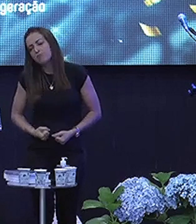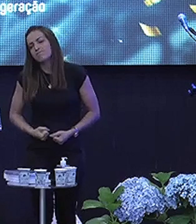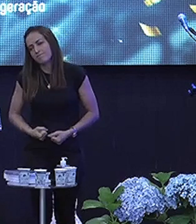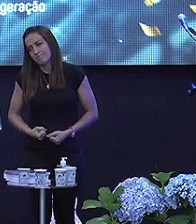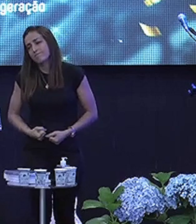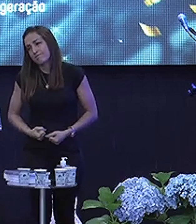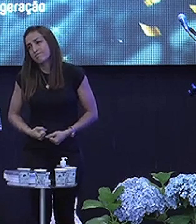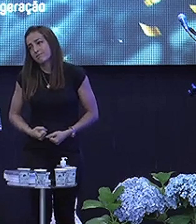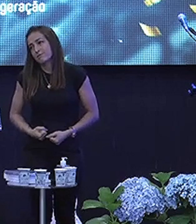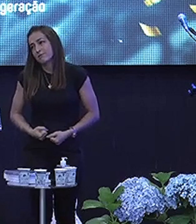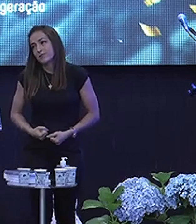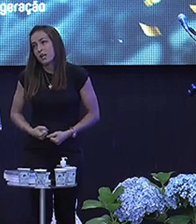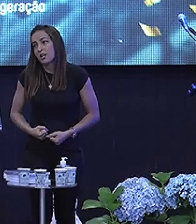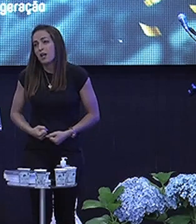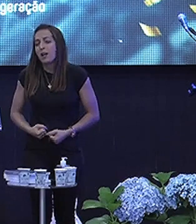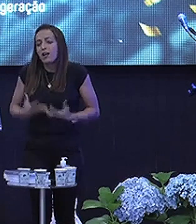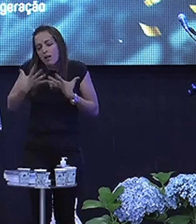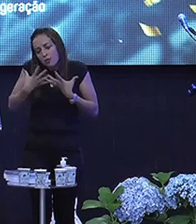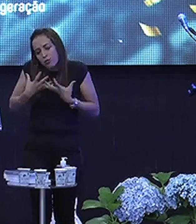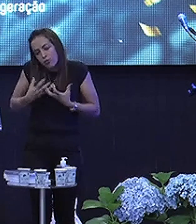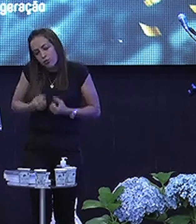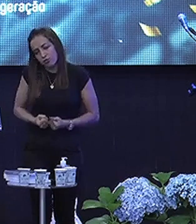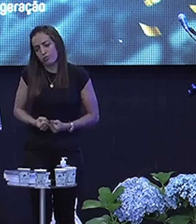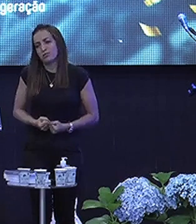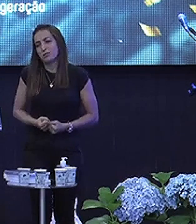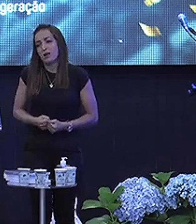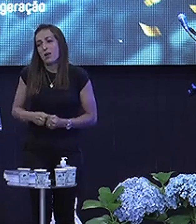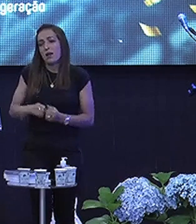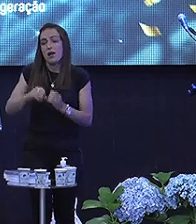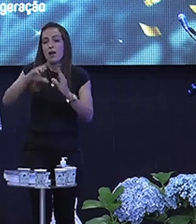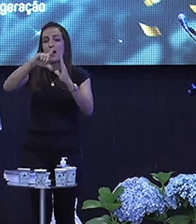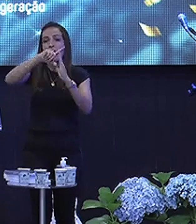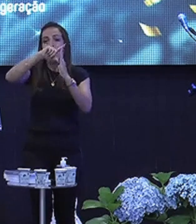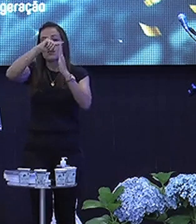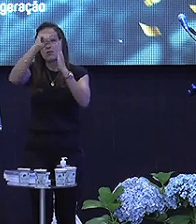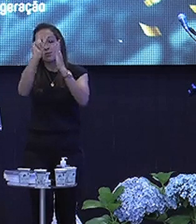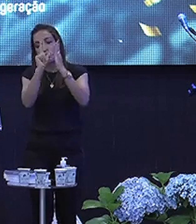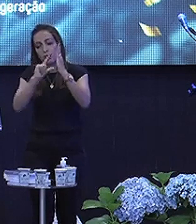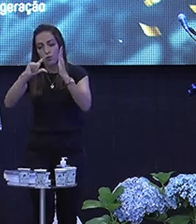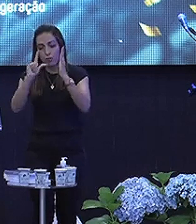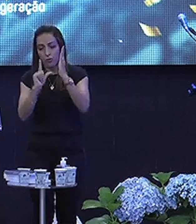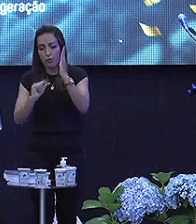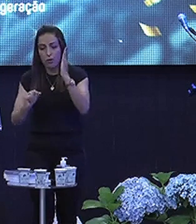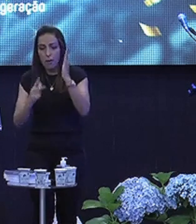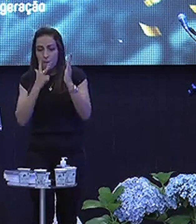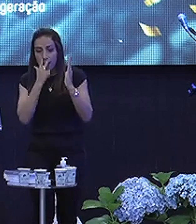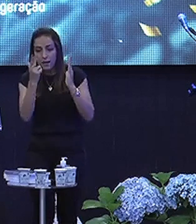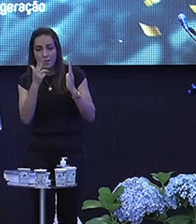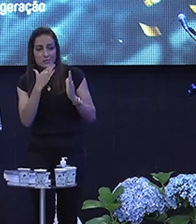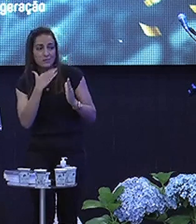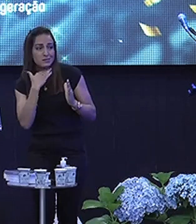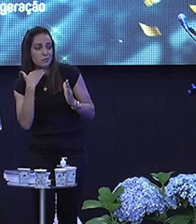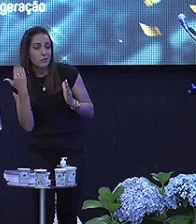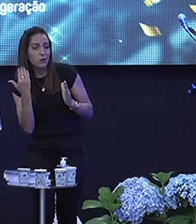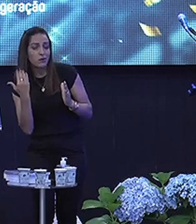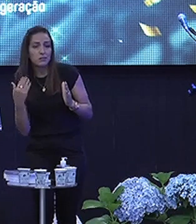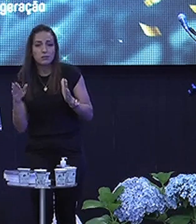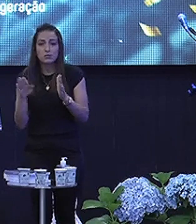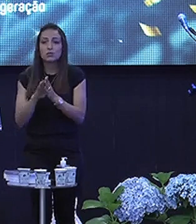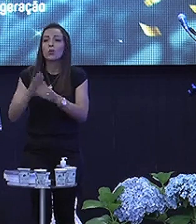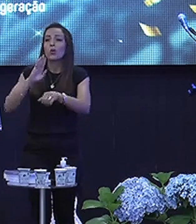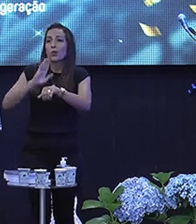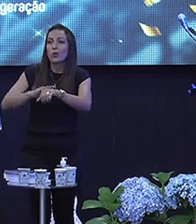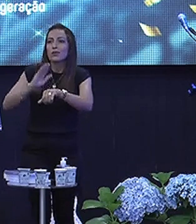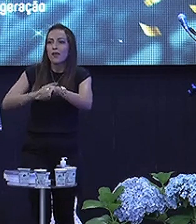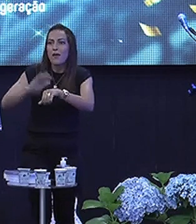E descansar E invernar Ela inberna Cai as folhas E você olha E pensa que ela está morta Mas quando vem O tempo